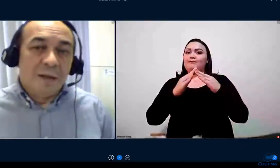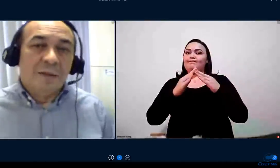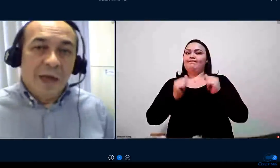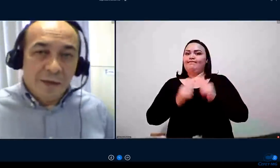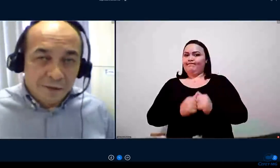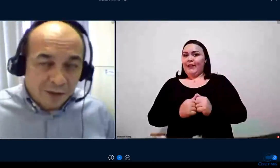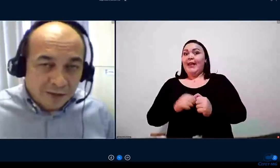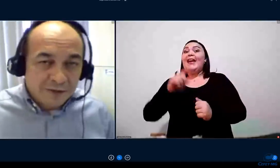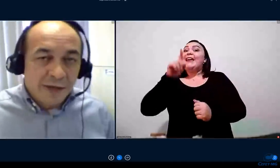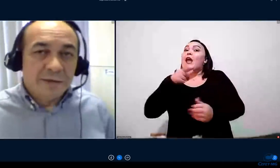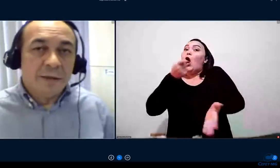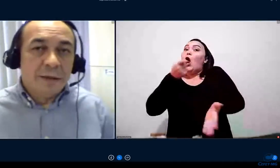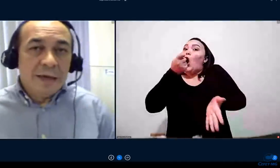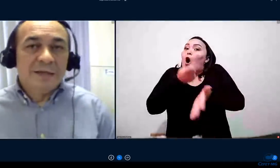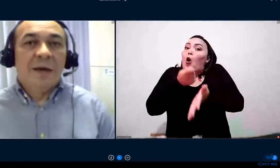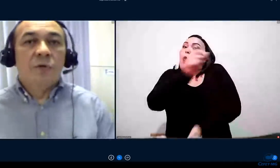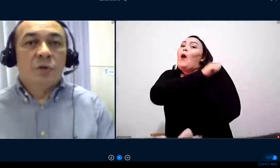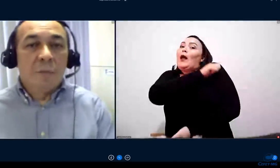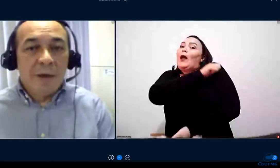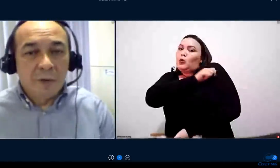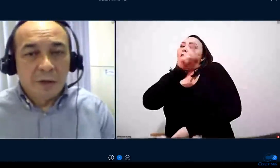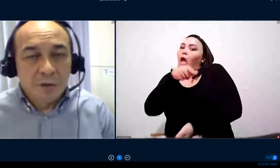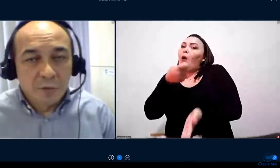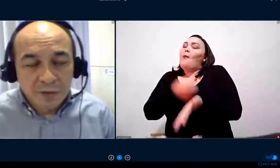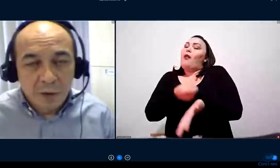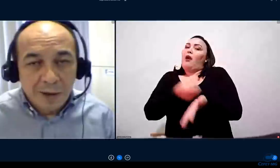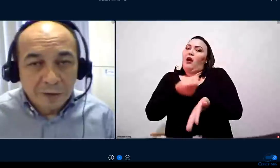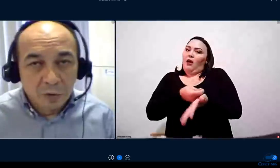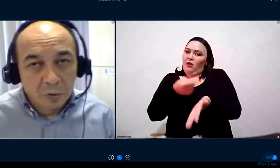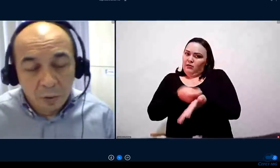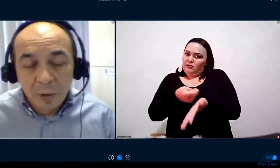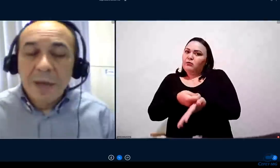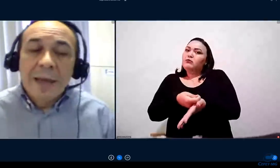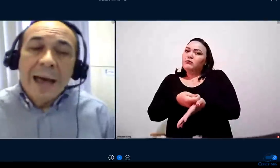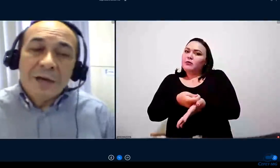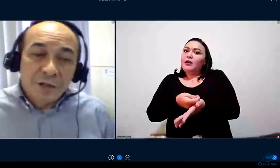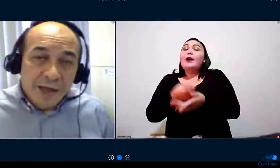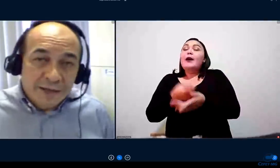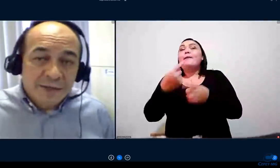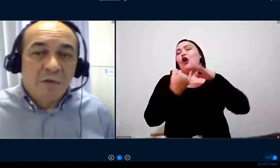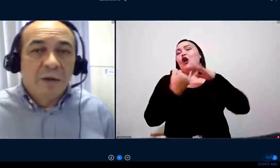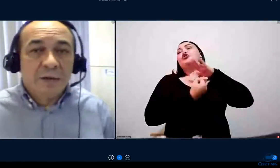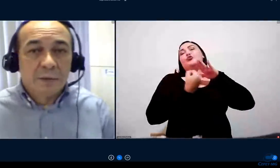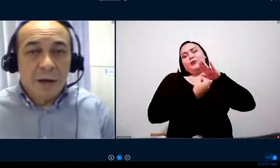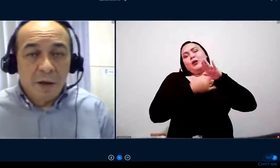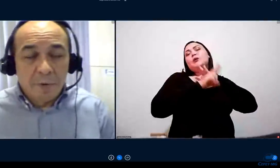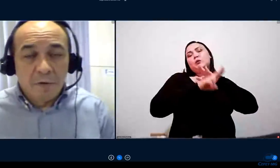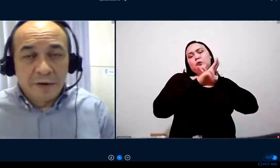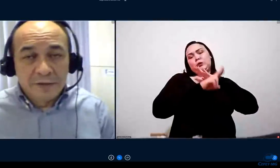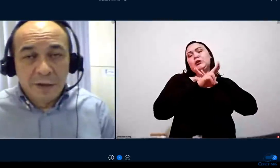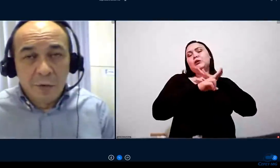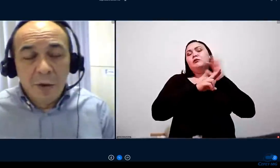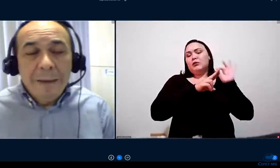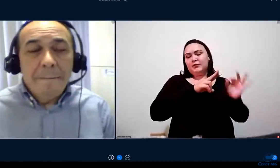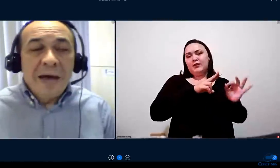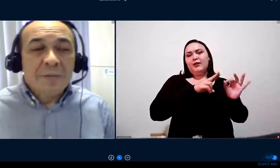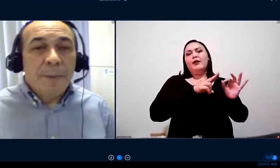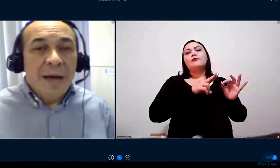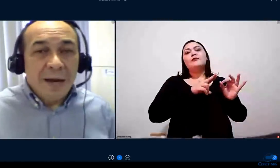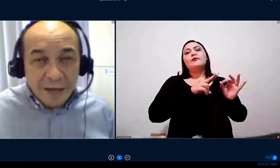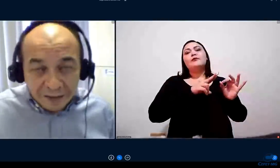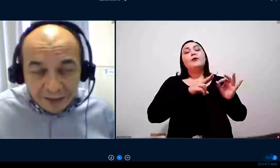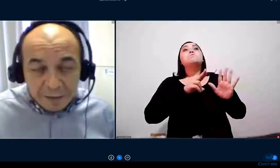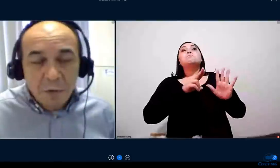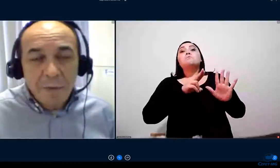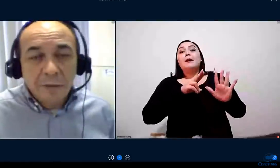porque ele tem que ter a ciência de que esse é um instrumento que a instituição adotou, a gente ressalva a questão da reprovação, mas